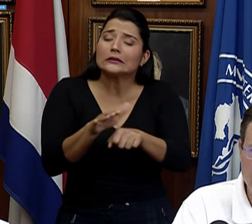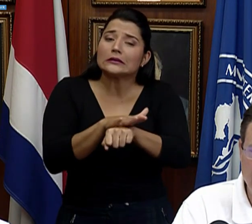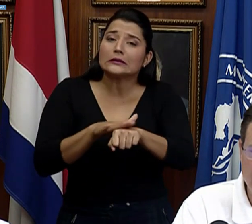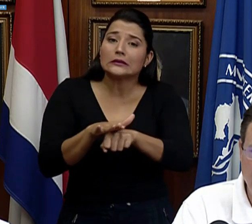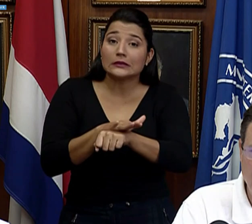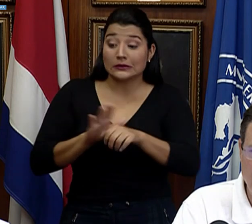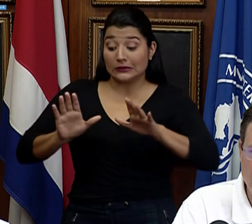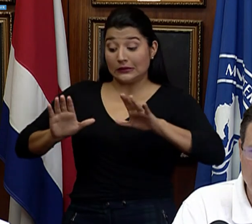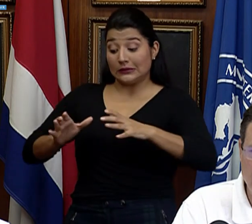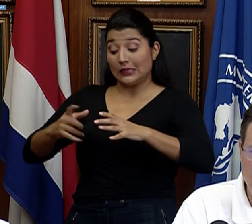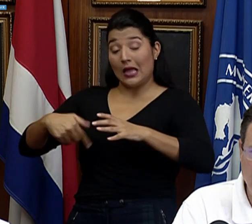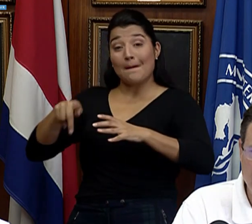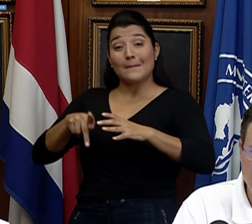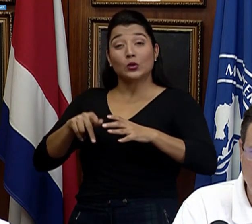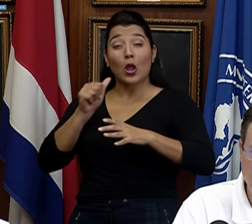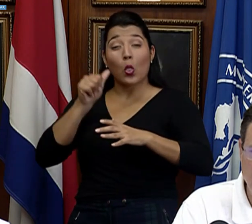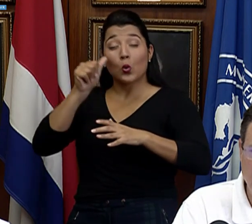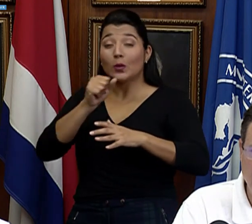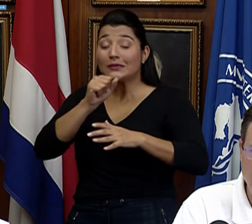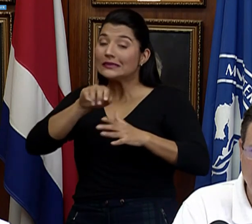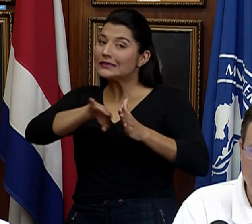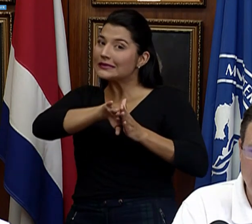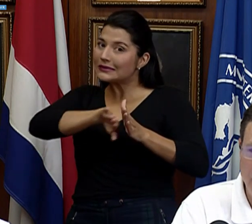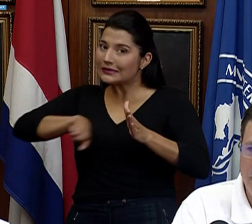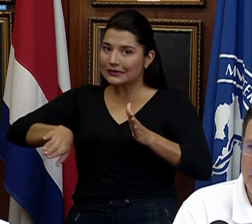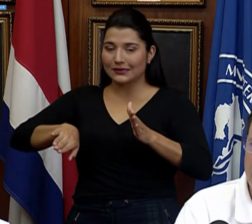mayores. Esa es la población más vulnerable.